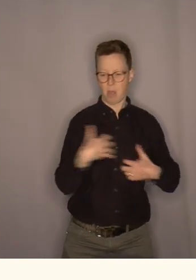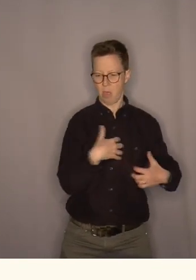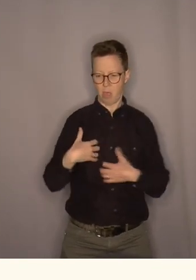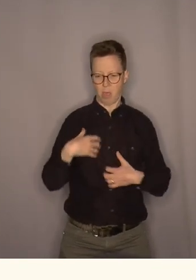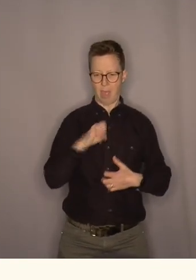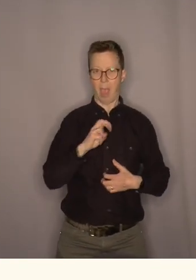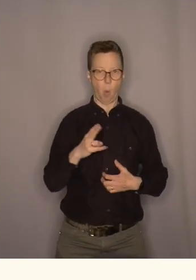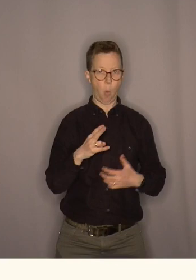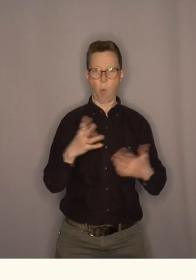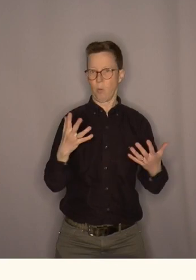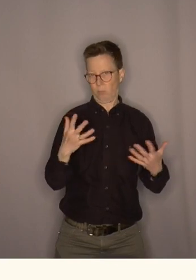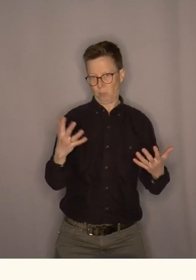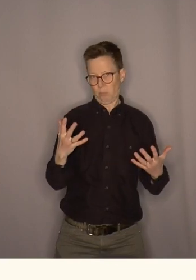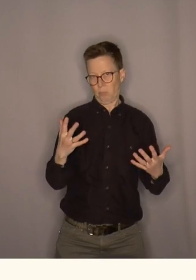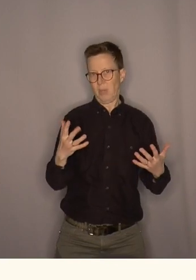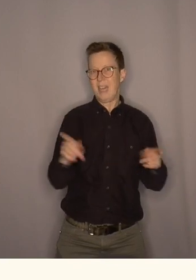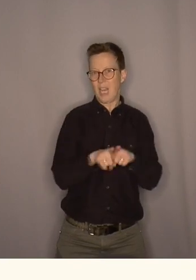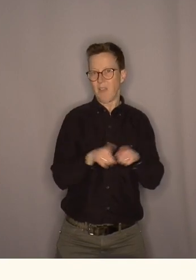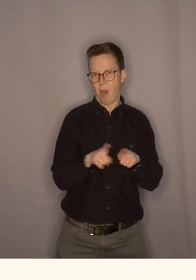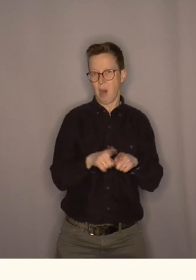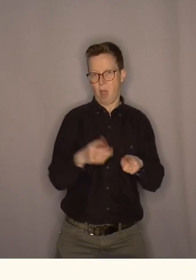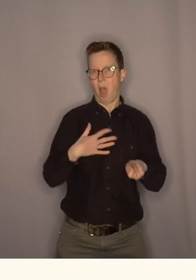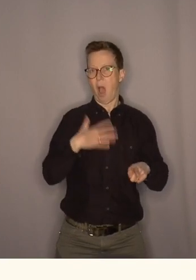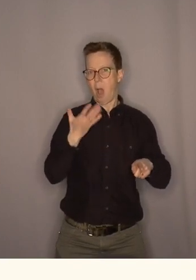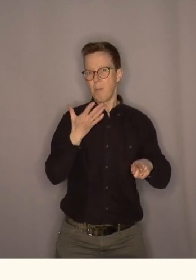tvilende til om det har noe som helst betydning.